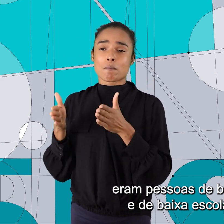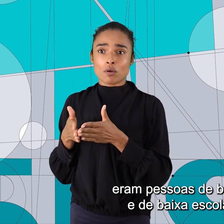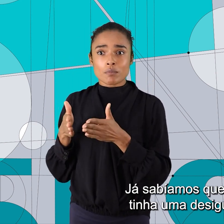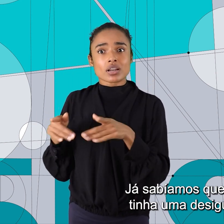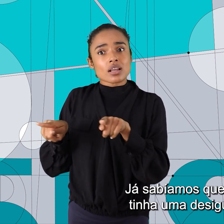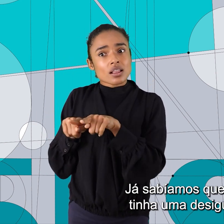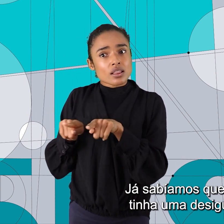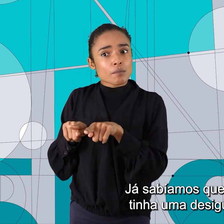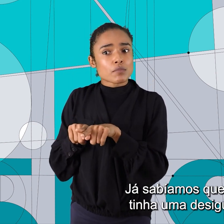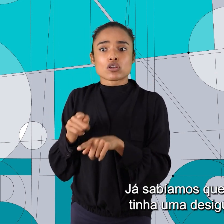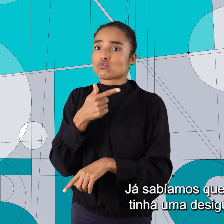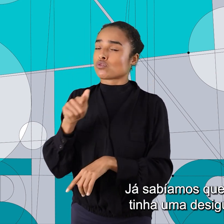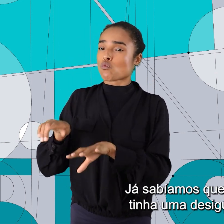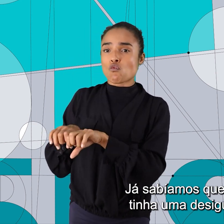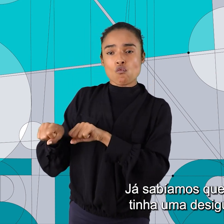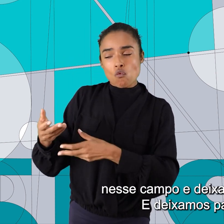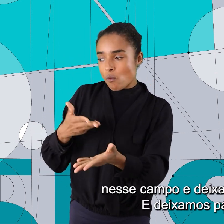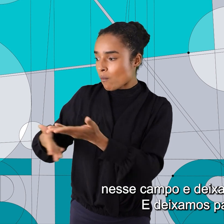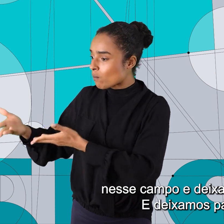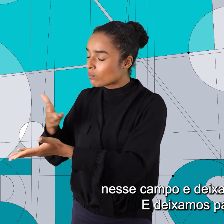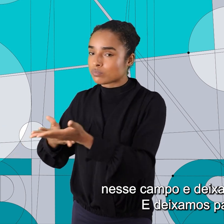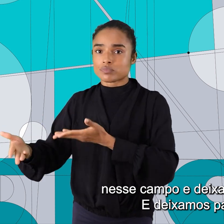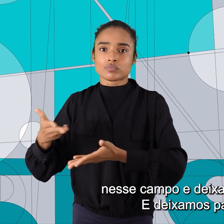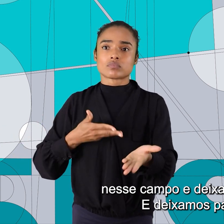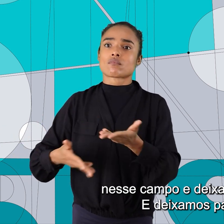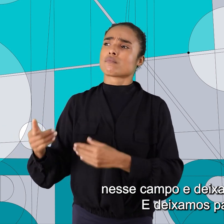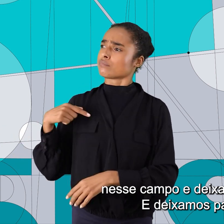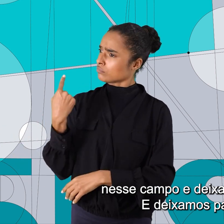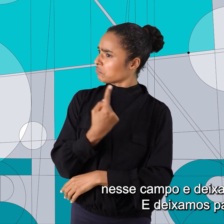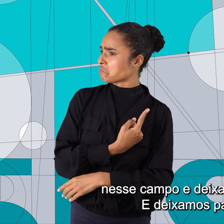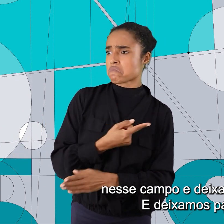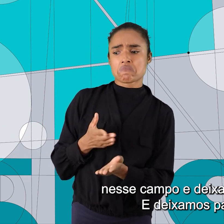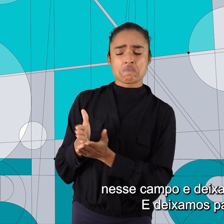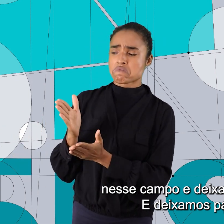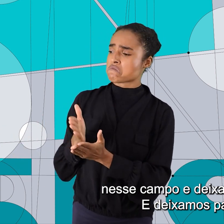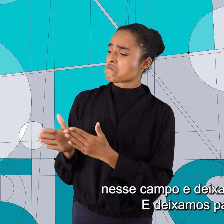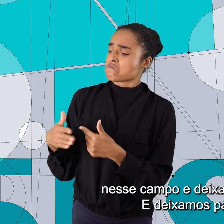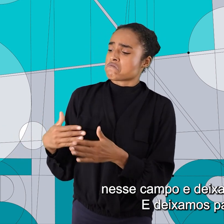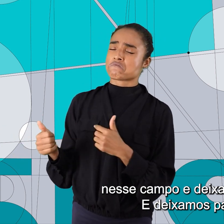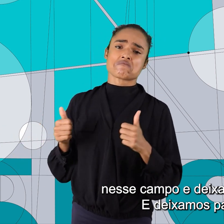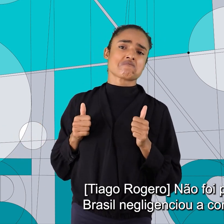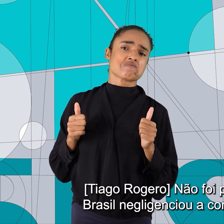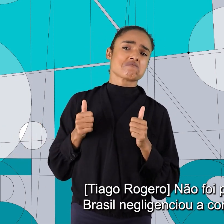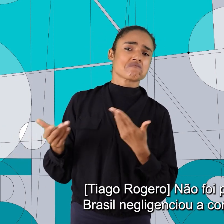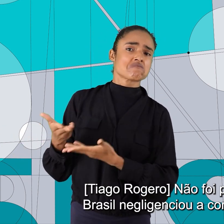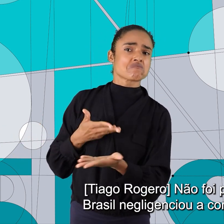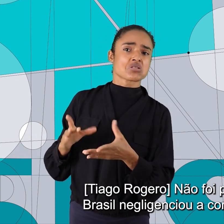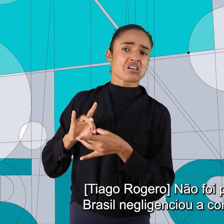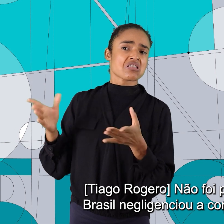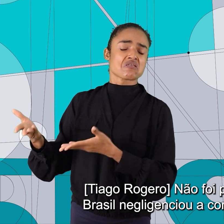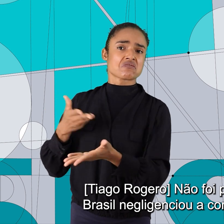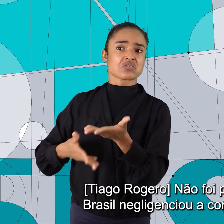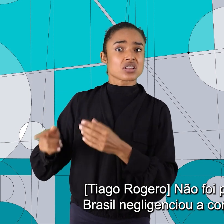escolaridade. Já sabíamos que o Brasil tinha uma desigualdade nesse campo. E deixamos passar. E deixamos passar. Não foi por